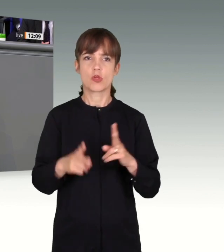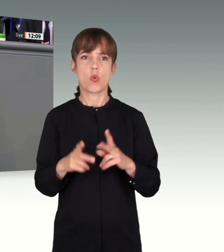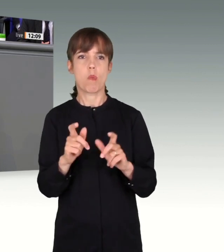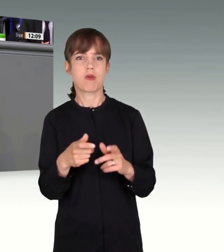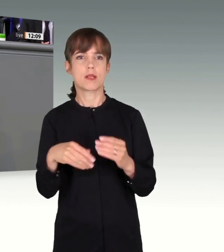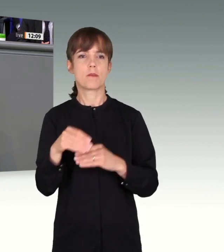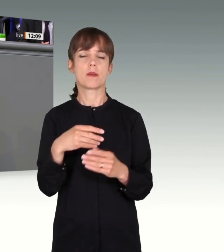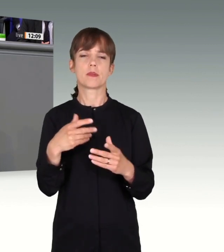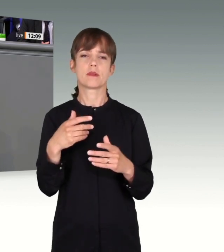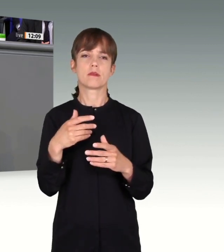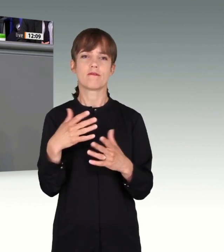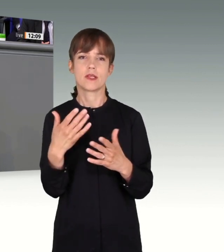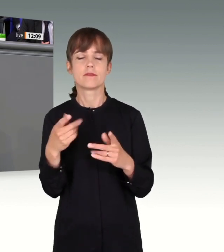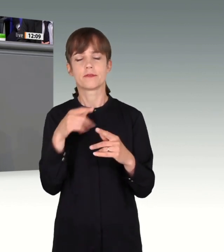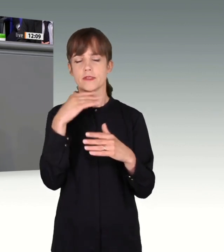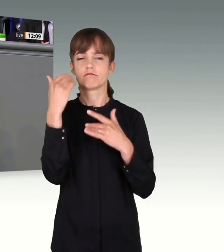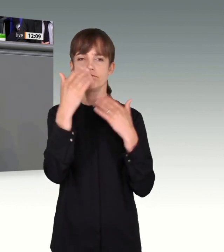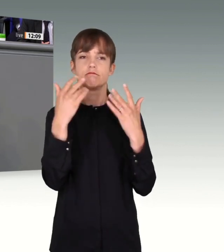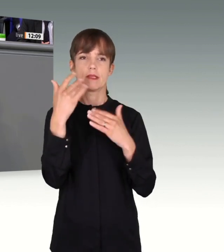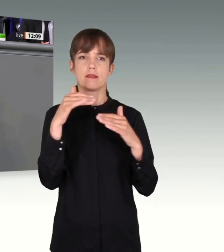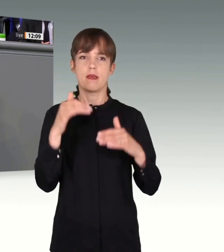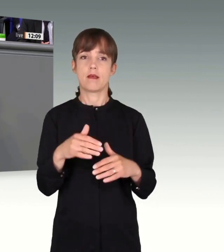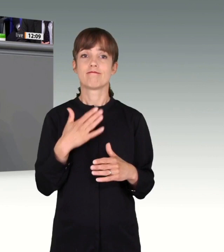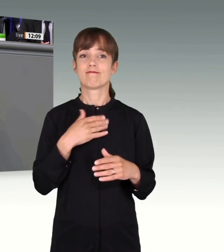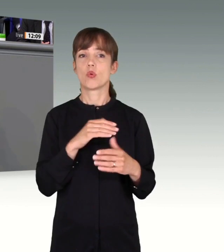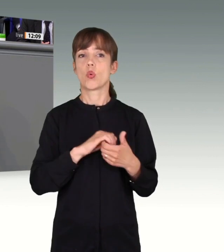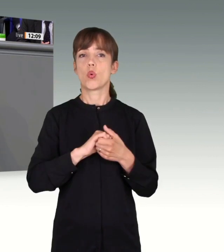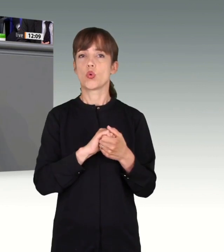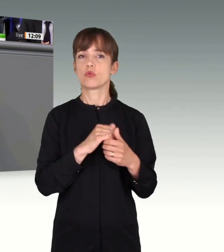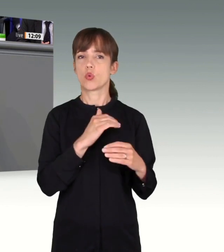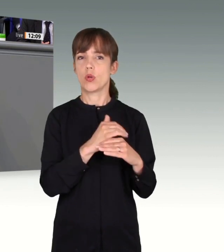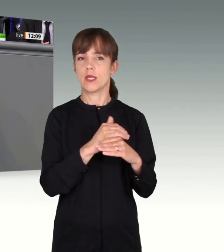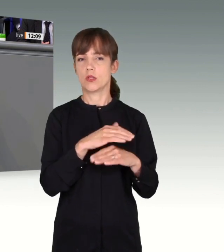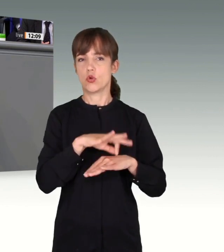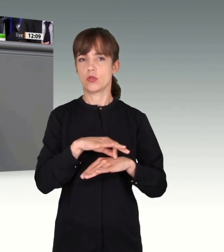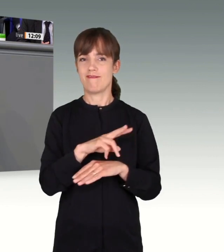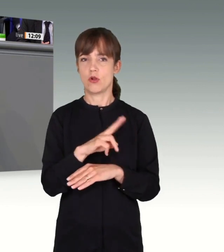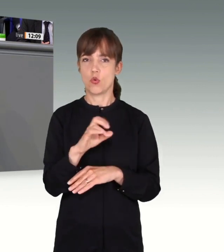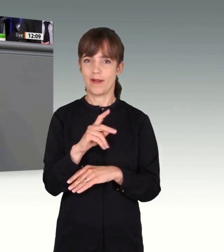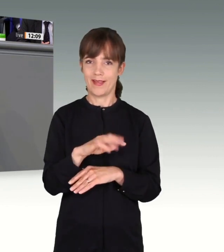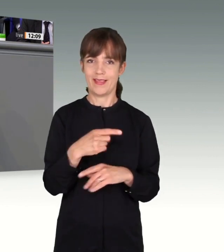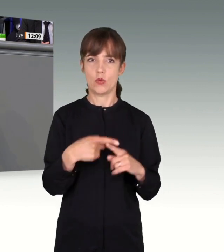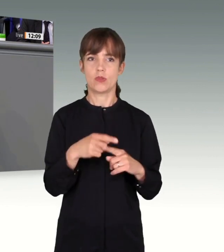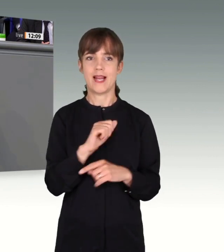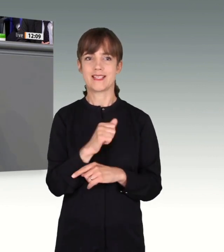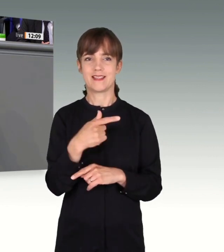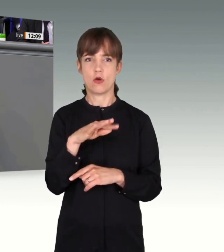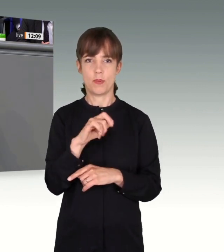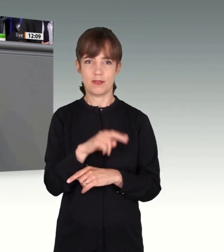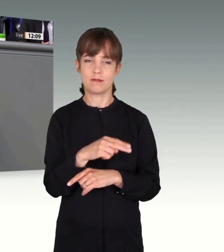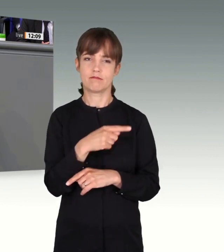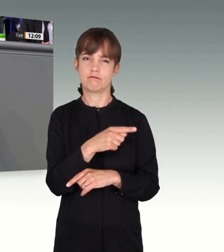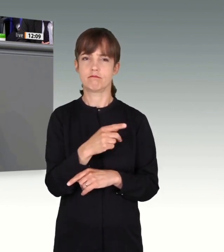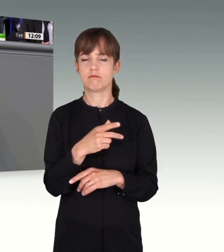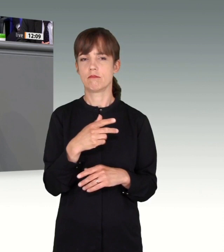fehlte. Wir haben andere erlebt, die teils sehr emotional um Verzeihung gebeten haben und die diesen Anschlag auch als persönlichen Misserfolg ihrer